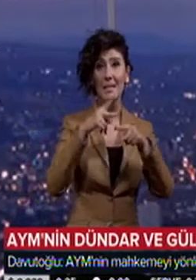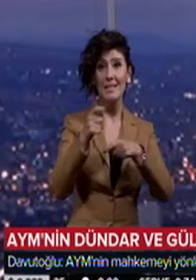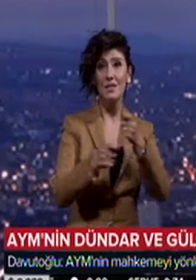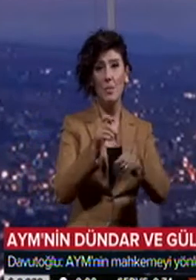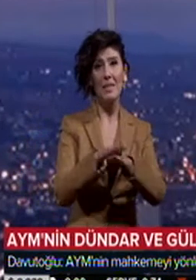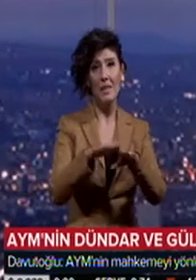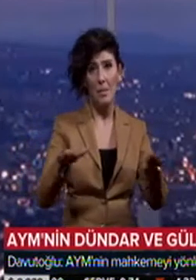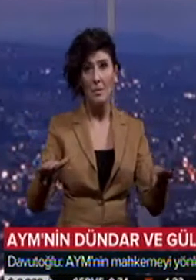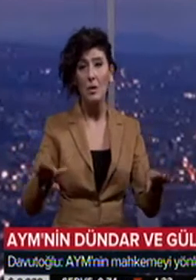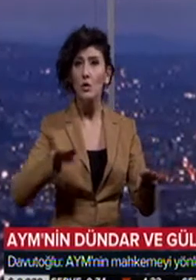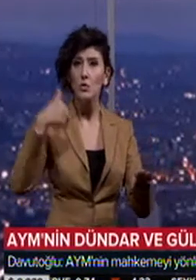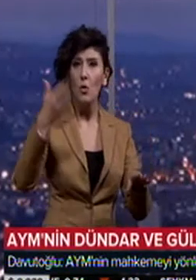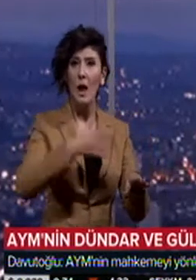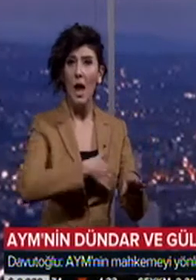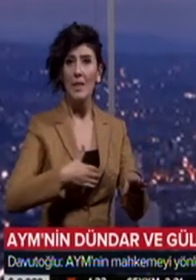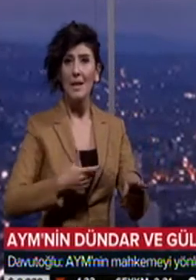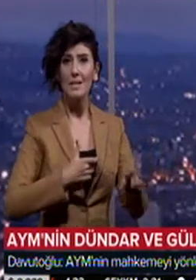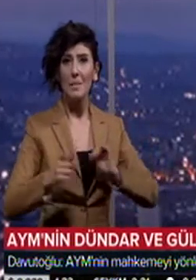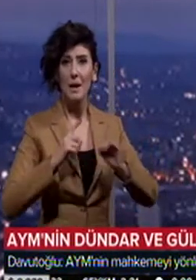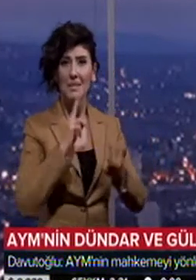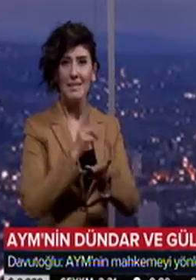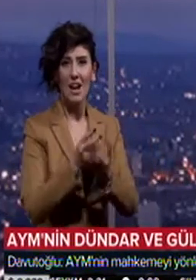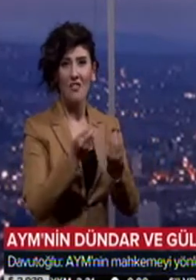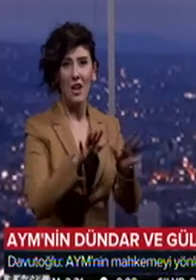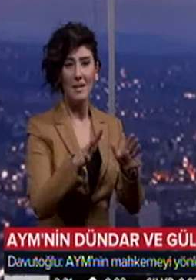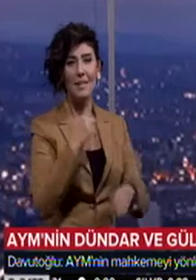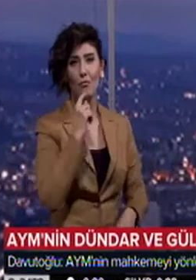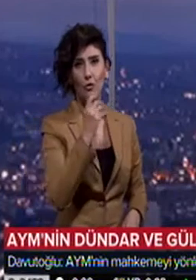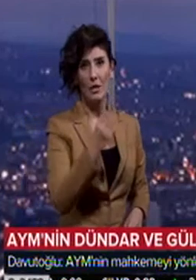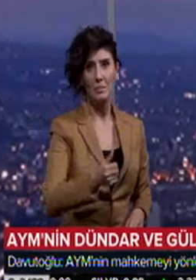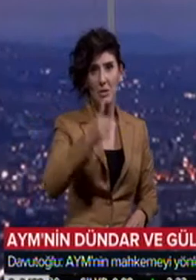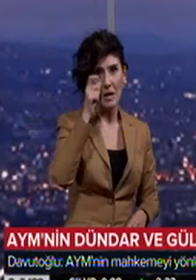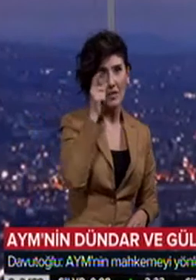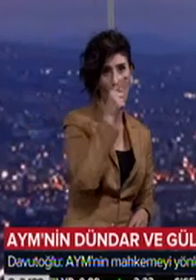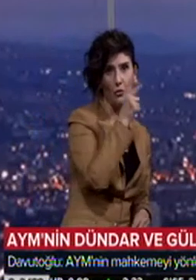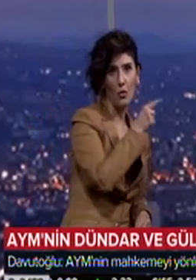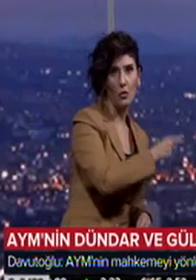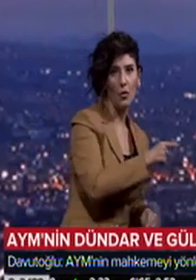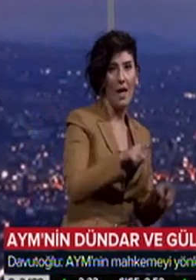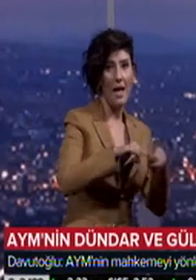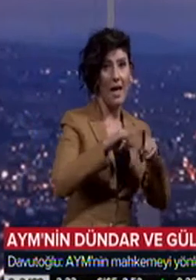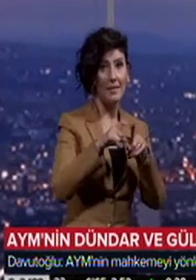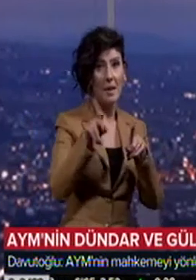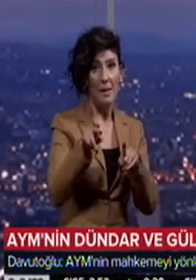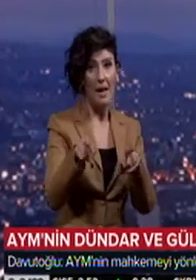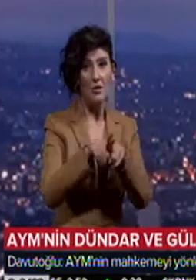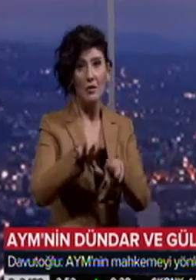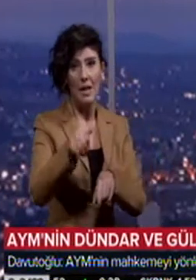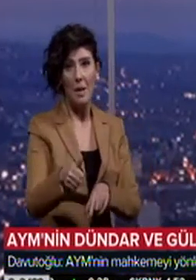tamamlanacak, sonra Anayasa Mahkemesi karar verebilir diye vurguladı. Başbakan Ahmet Davutoğlu, HDP eş genel başkanı Selahattin